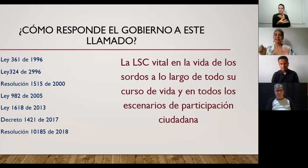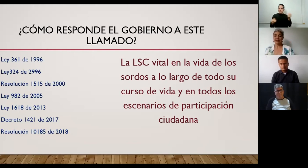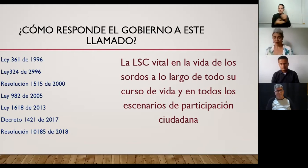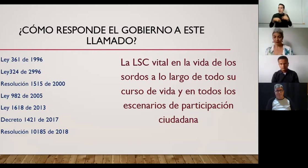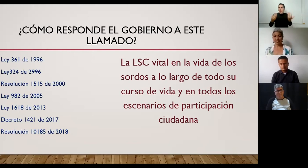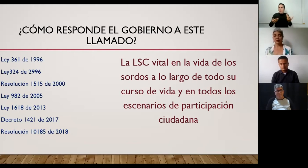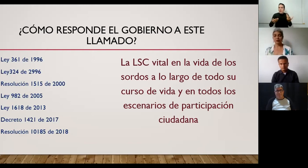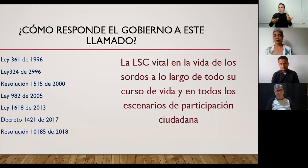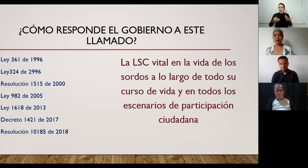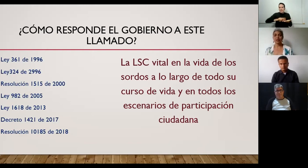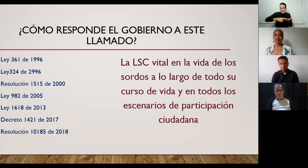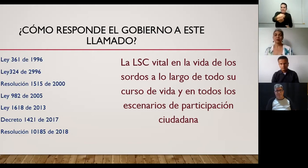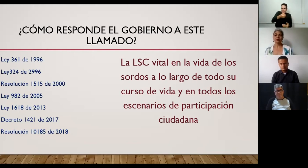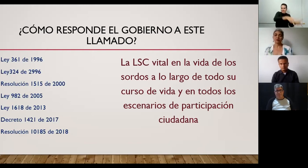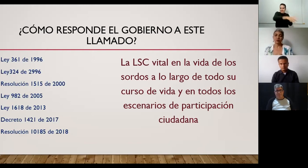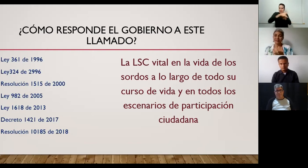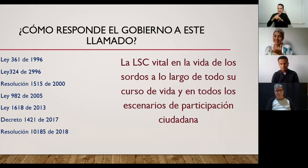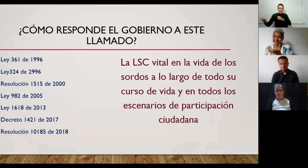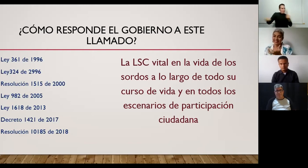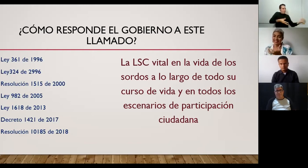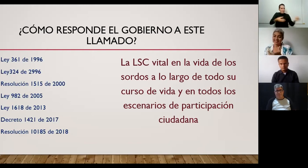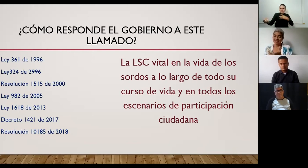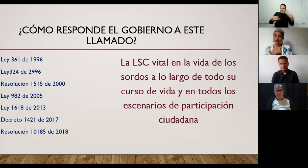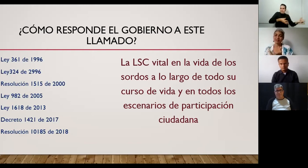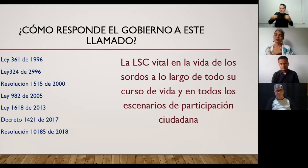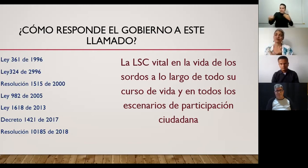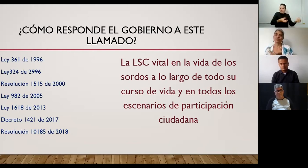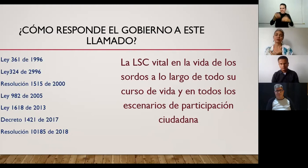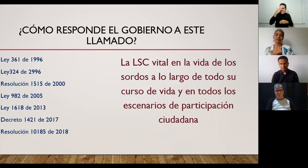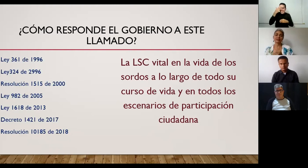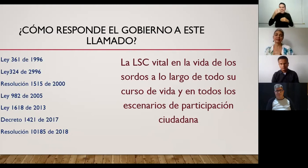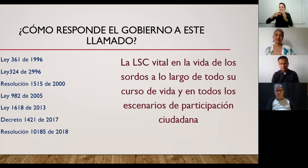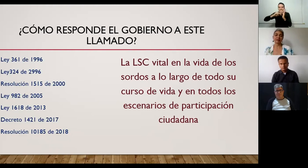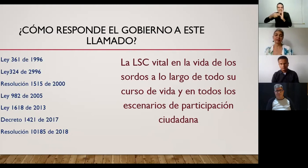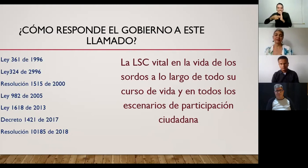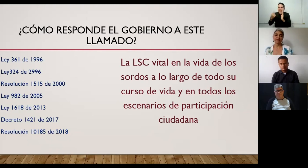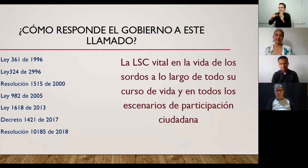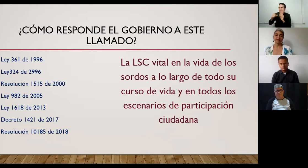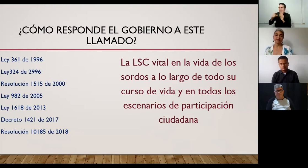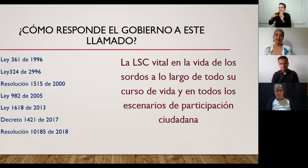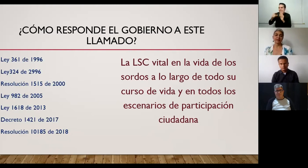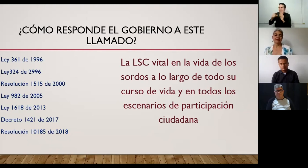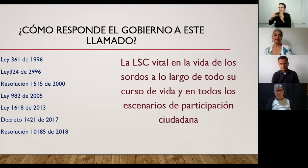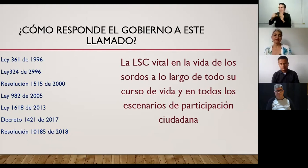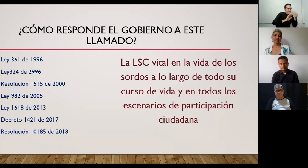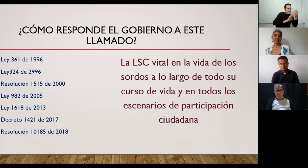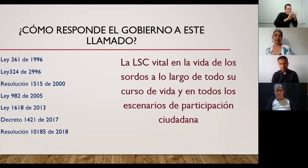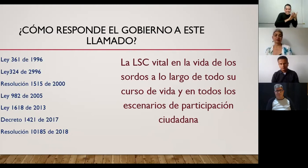a la otra lengua con esa carga de sentido que se constituye inicialmente así que el trabajo de los